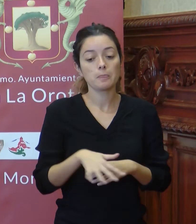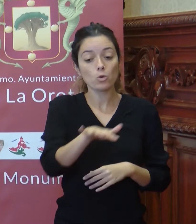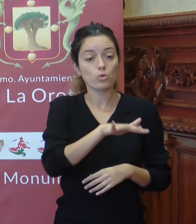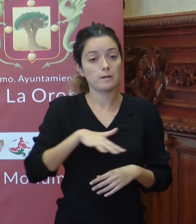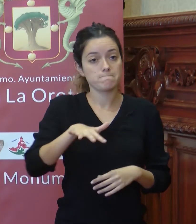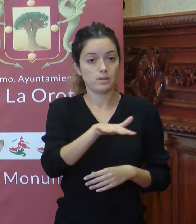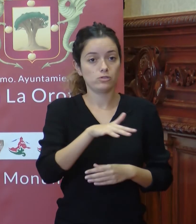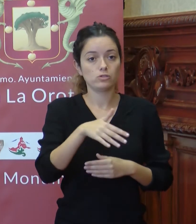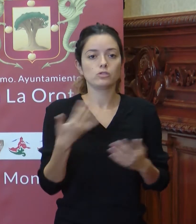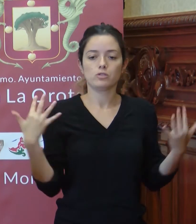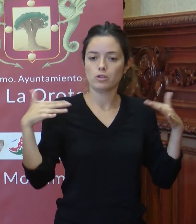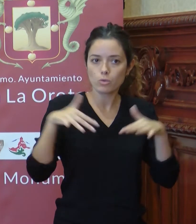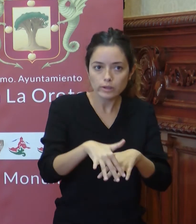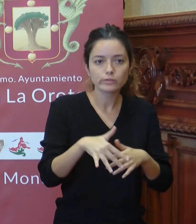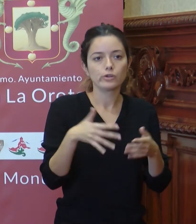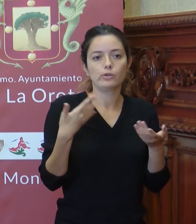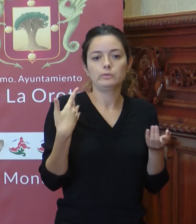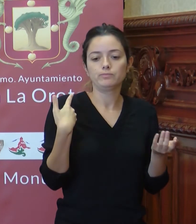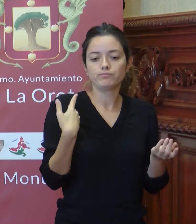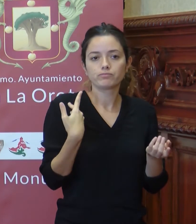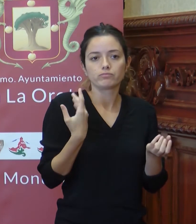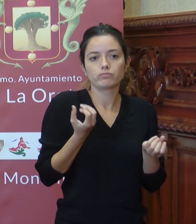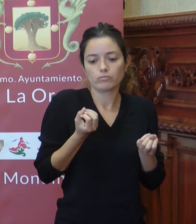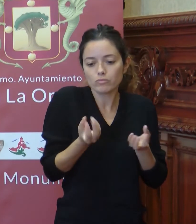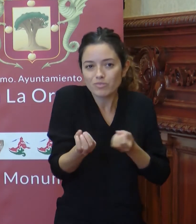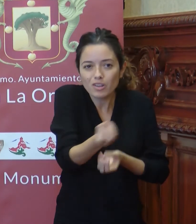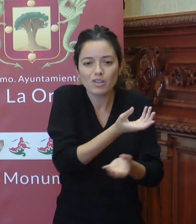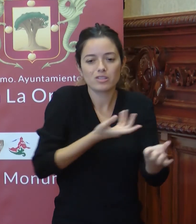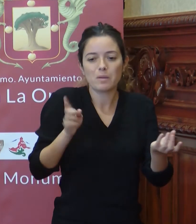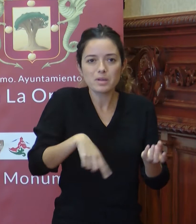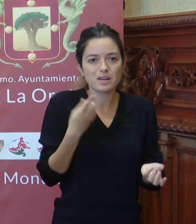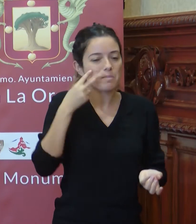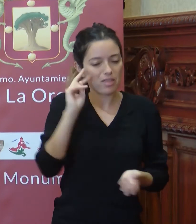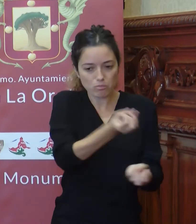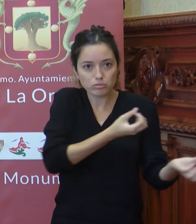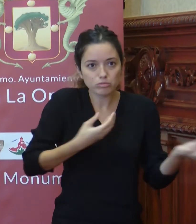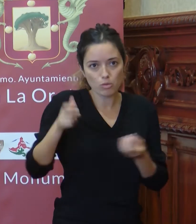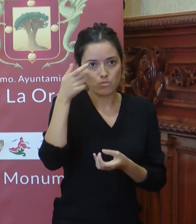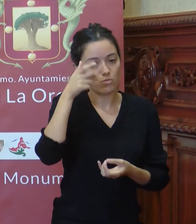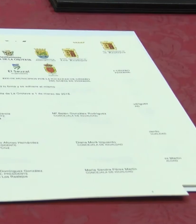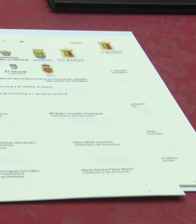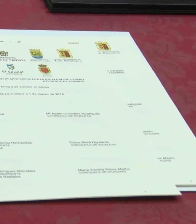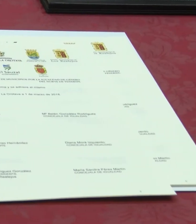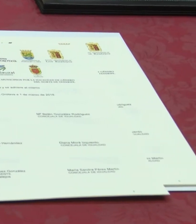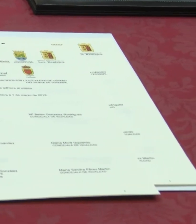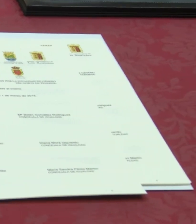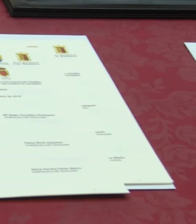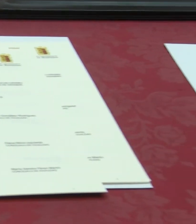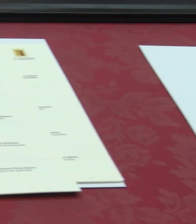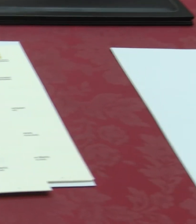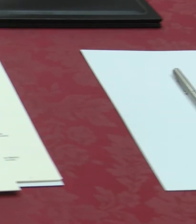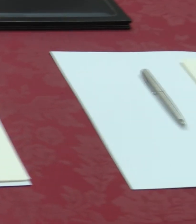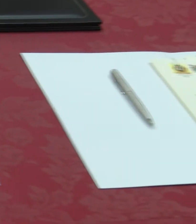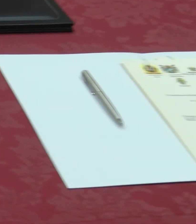encuentro, asesoramiento, orientación, intercambio de experiencias y coordinación entre los municipios que la conformamos. Proponer a las